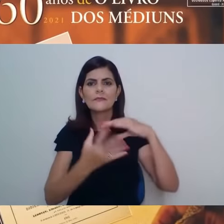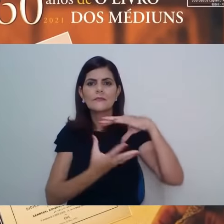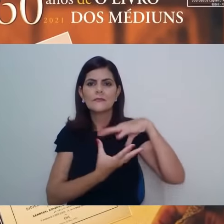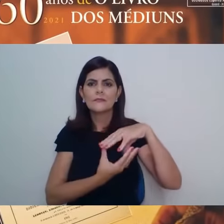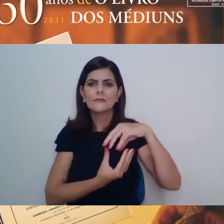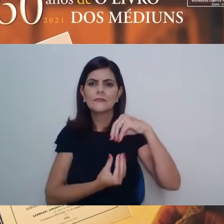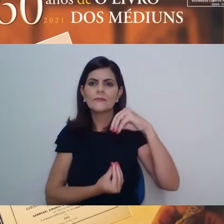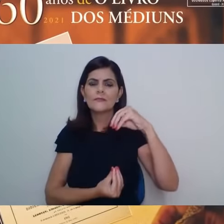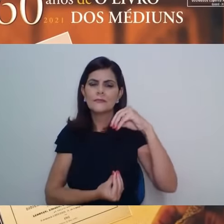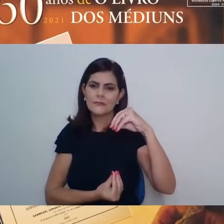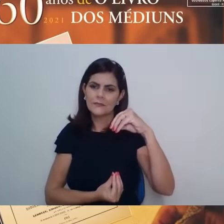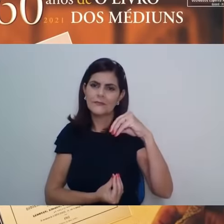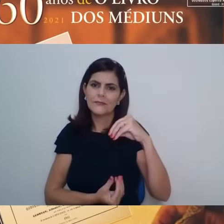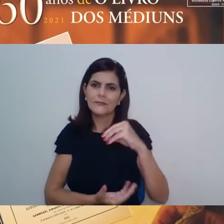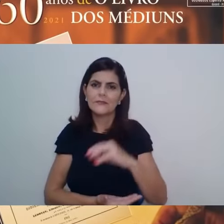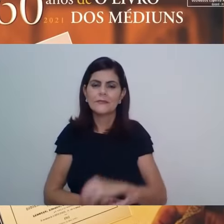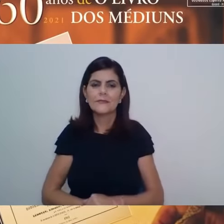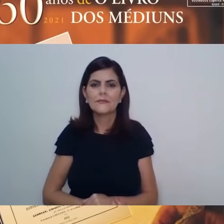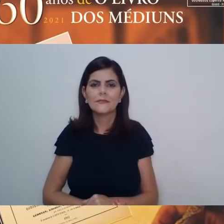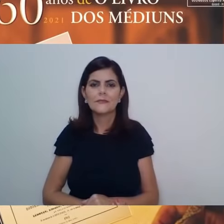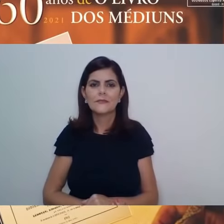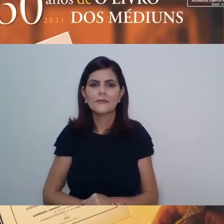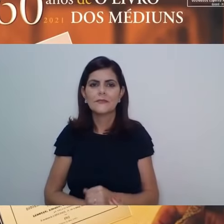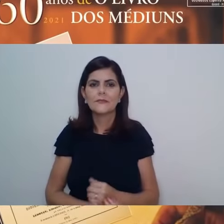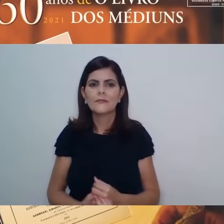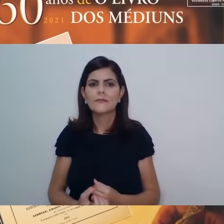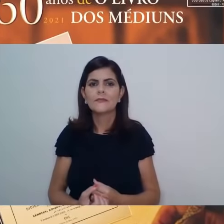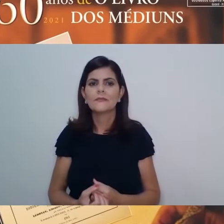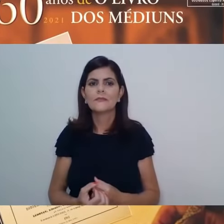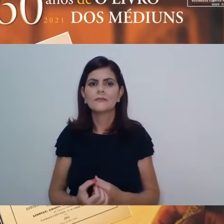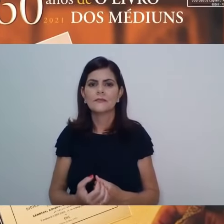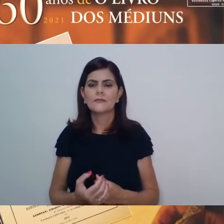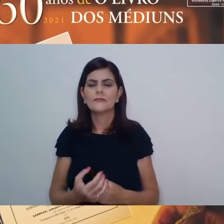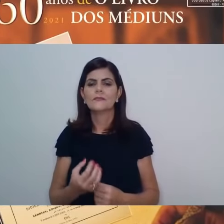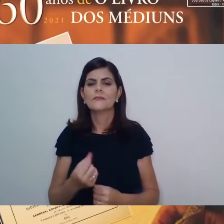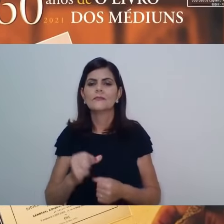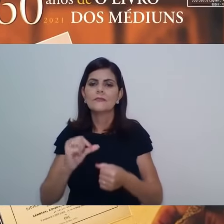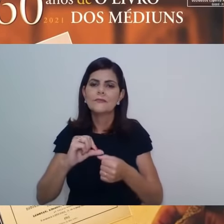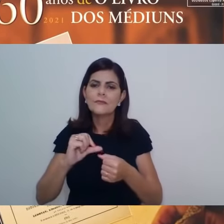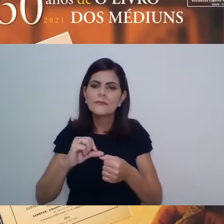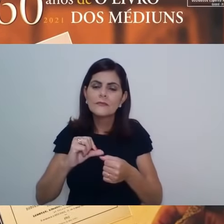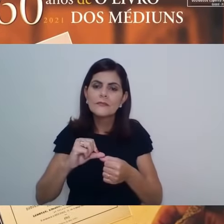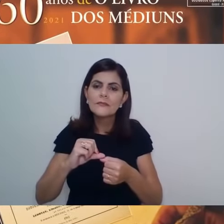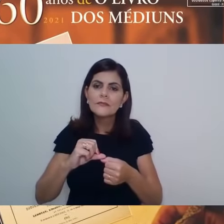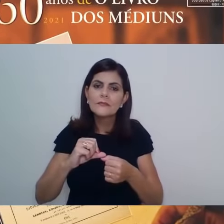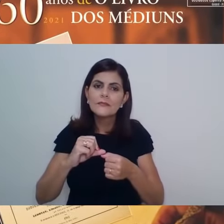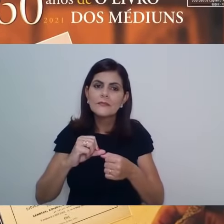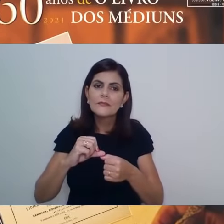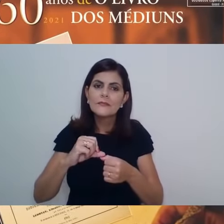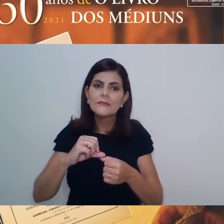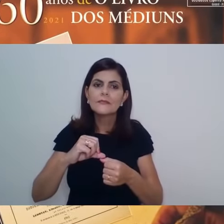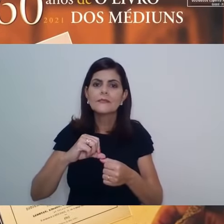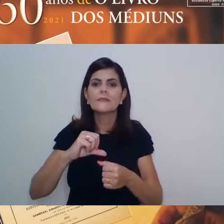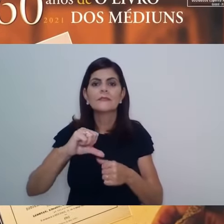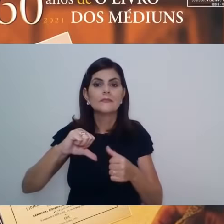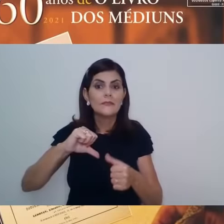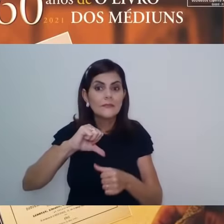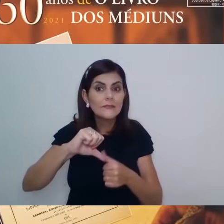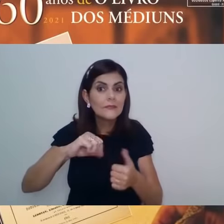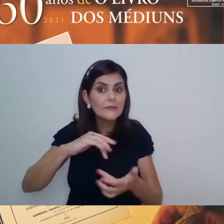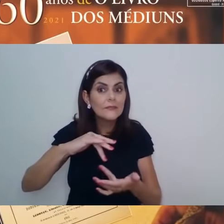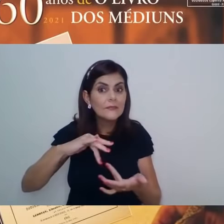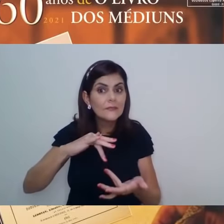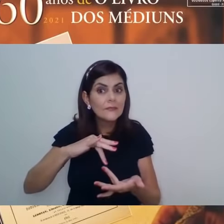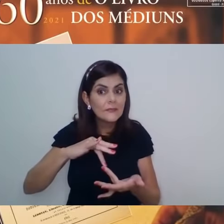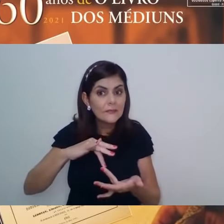É uma imensa oportunidade de reabilitação para muitos Espíritos que, como Saulo, vinham lá em